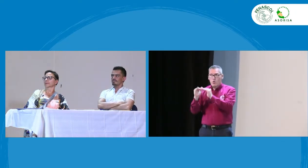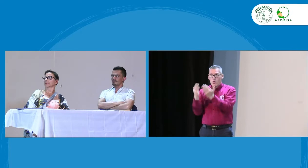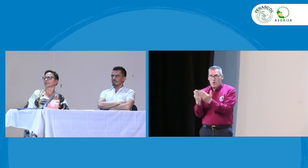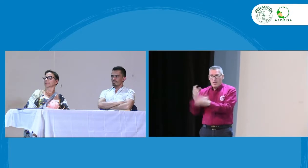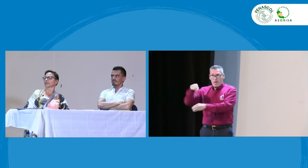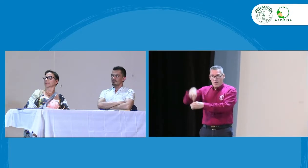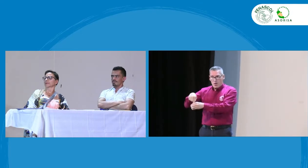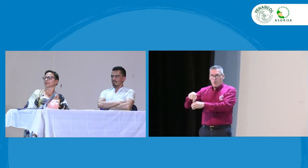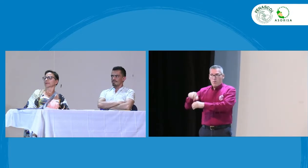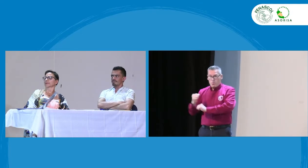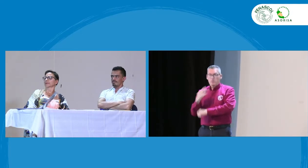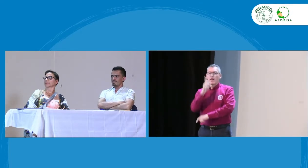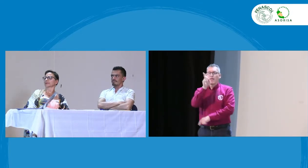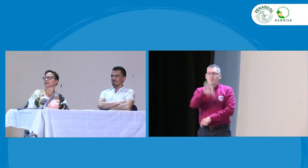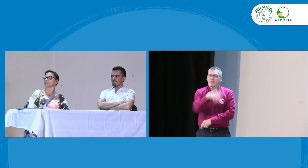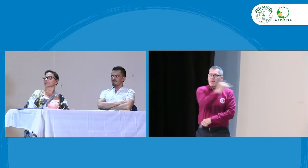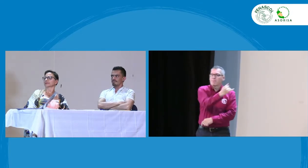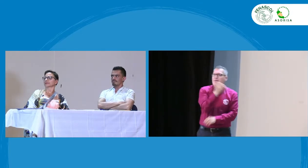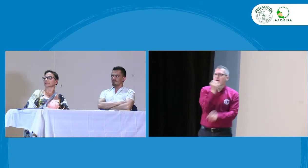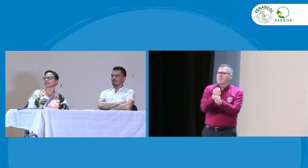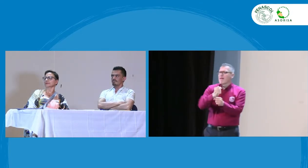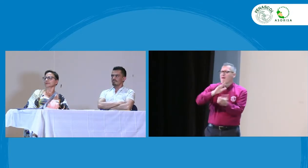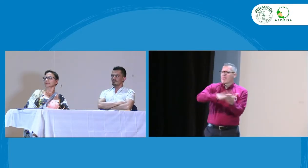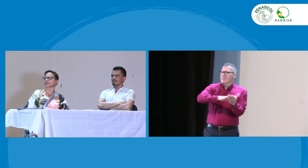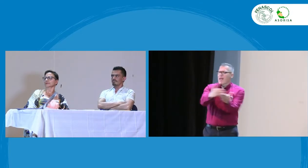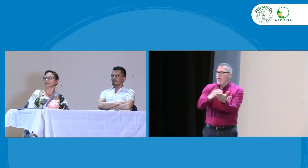pues, como docente en el distrito, en Bogotá.